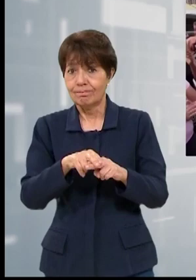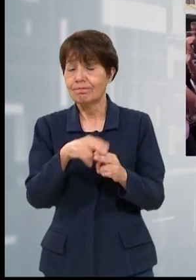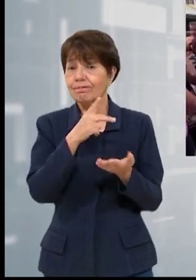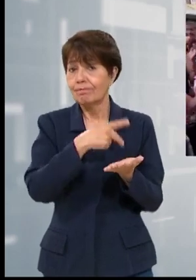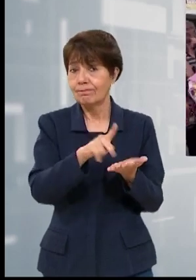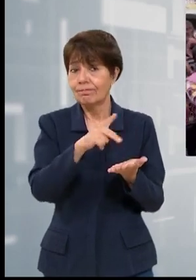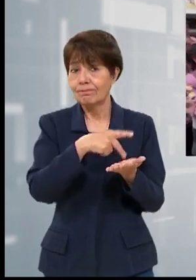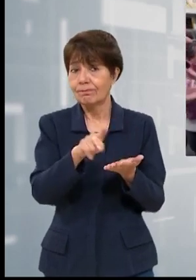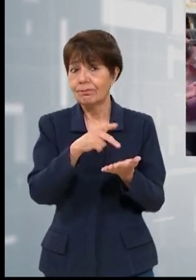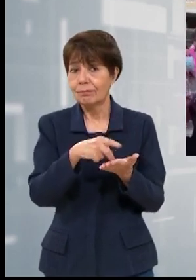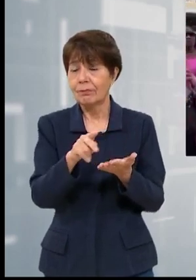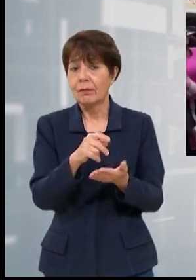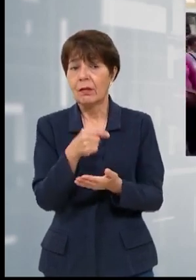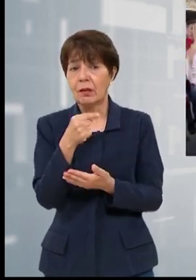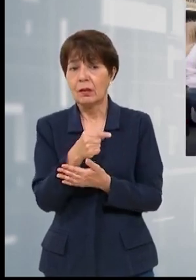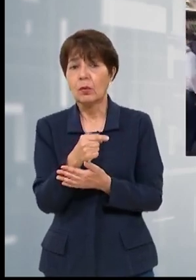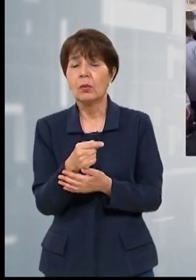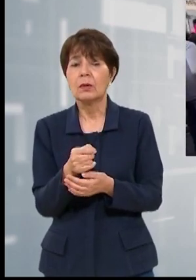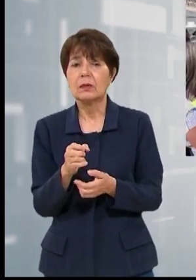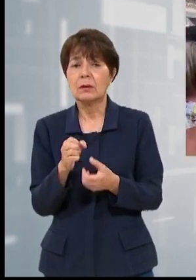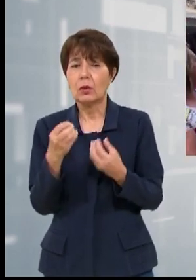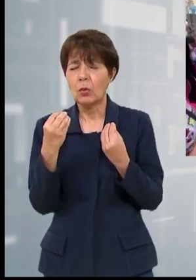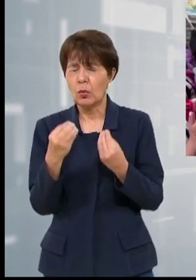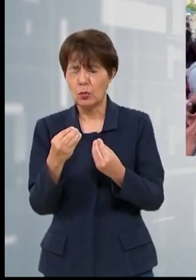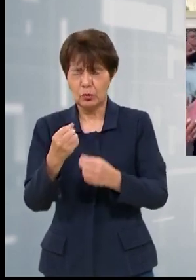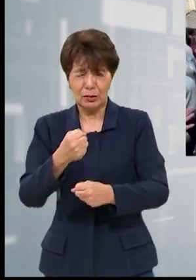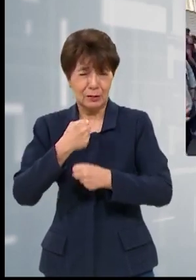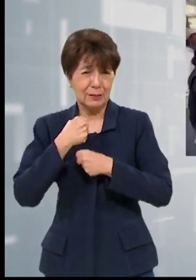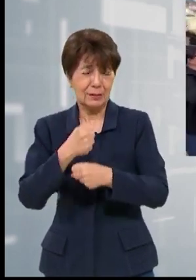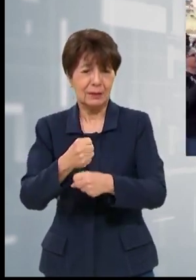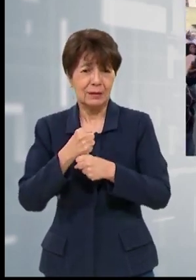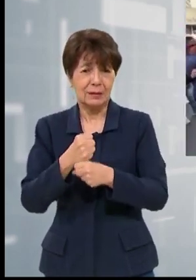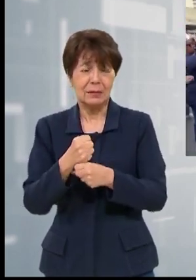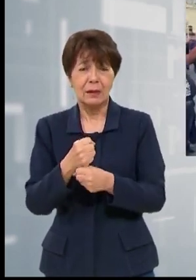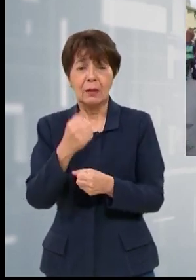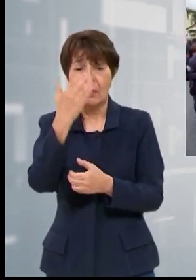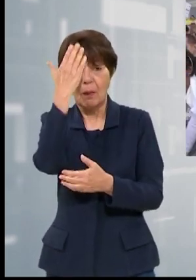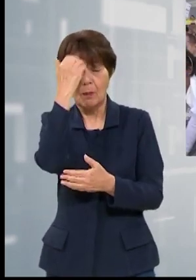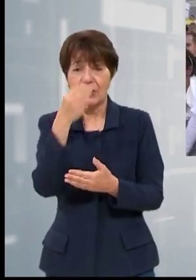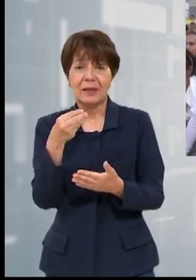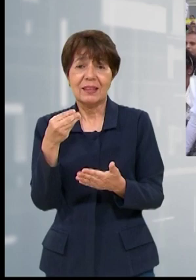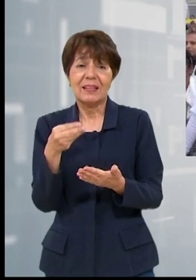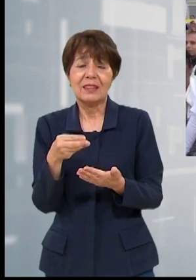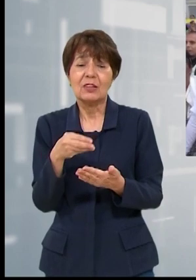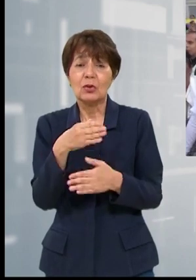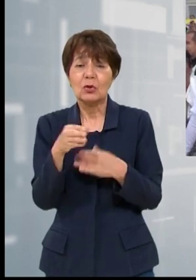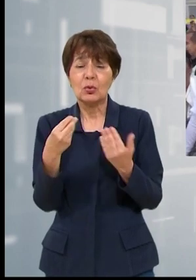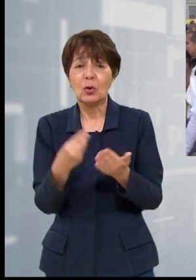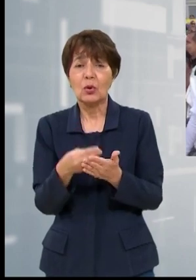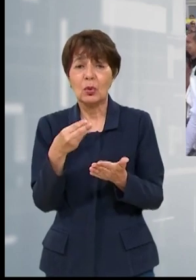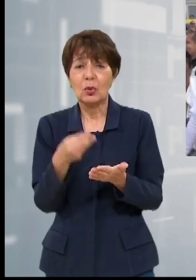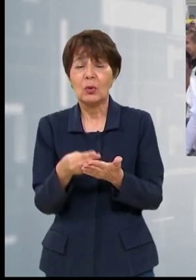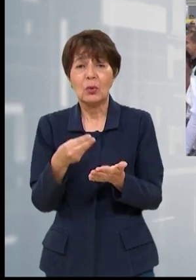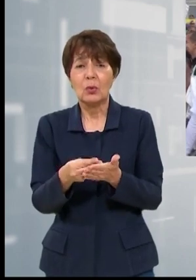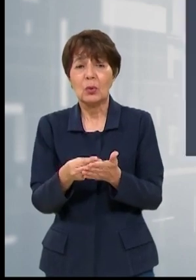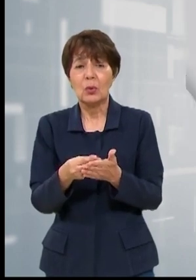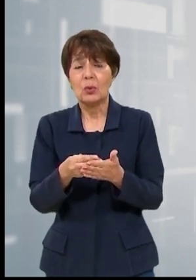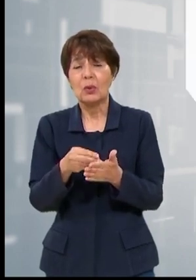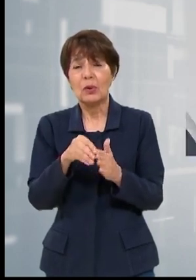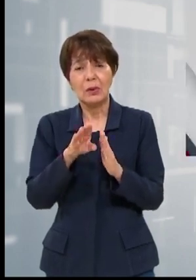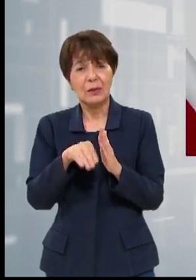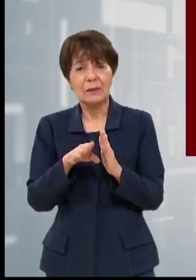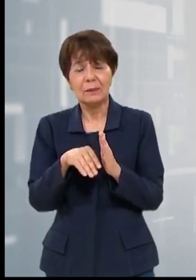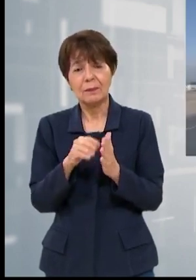salarios de esclavos en medio de una ola de protestas por la caída del poder adquisitivo en este país con altísima inflación.